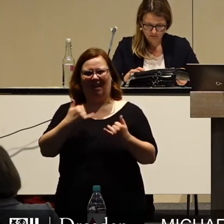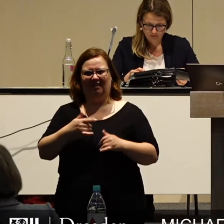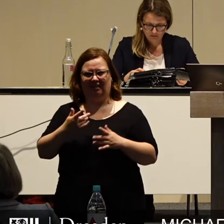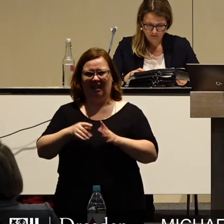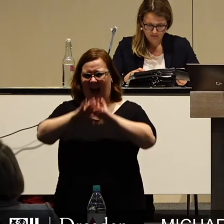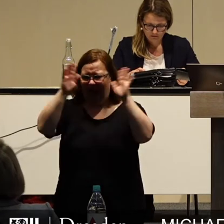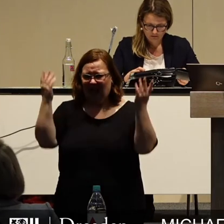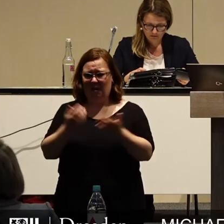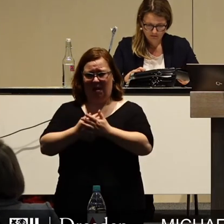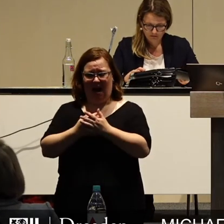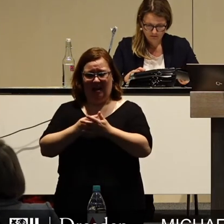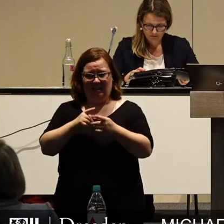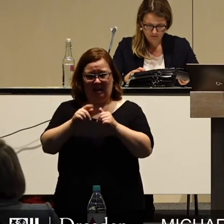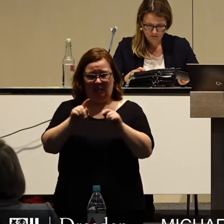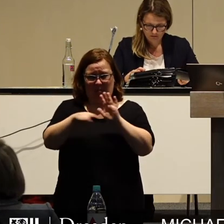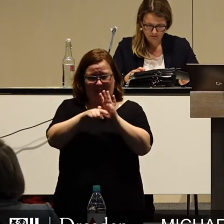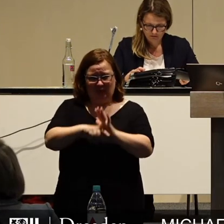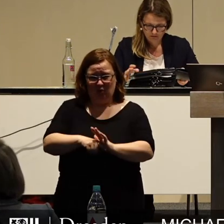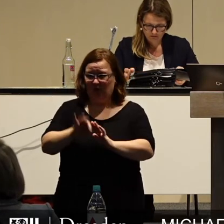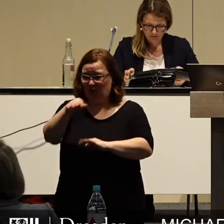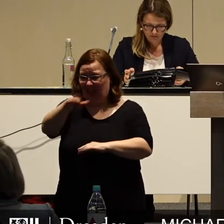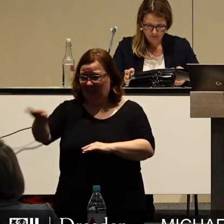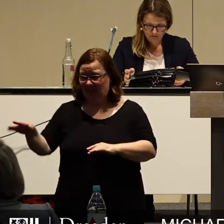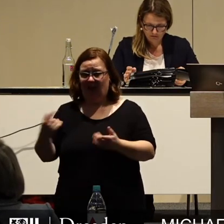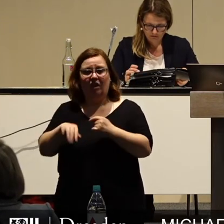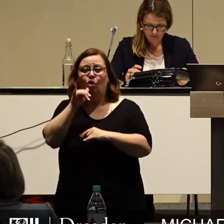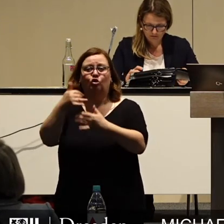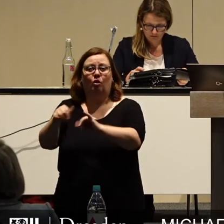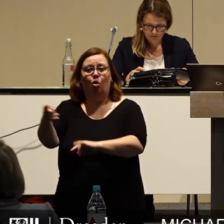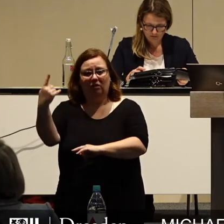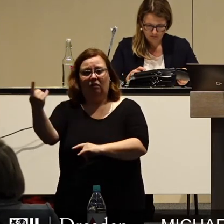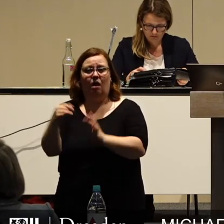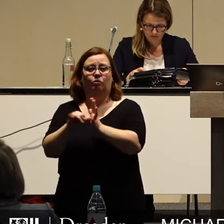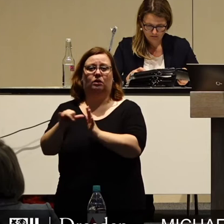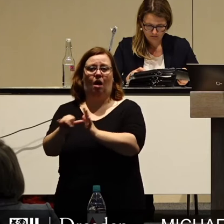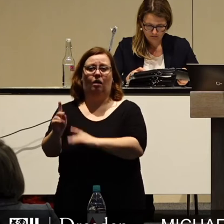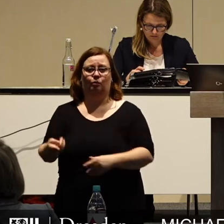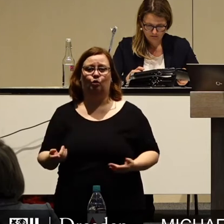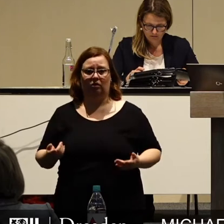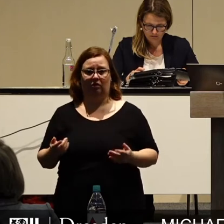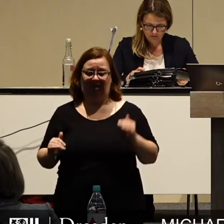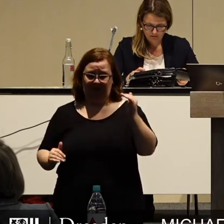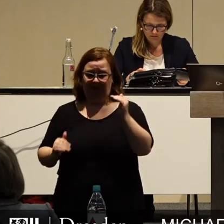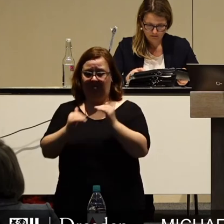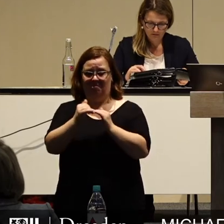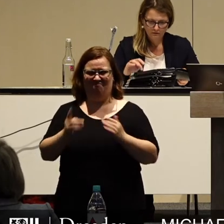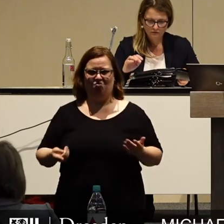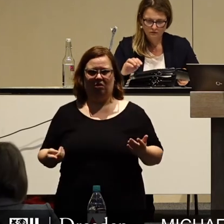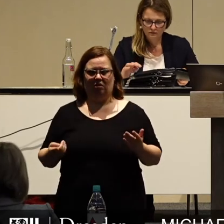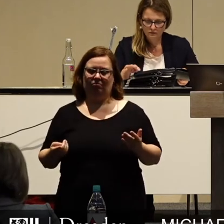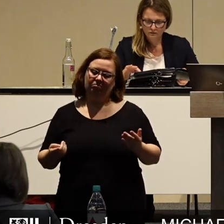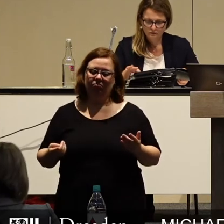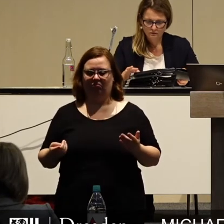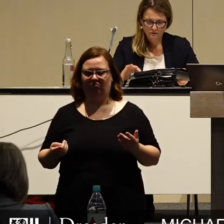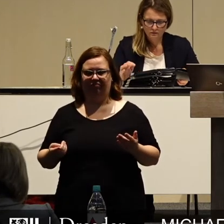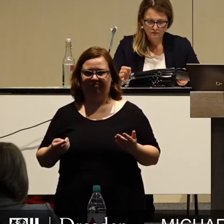generationengerecht ist, weil auch Kinder, die heute noch gar nicht geboren wurden, diesen Schuldenberg abtragen müssen, wage